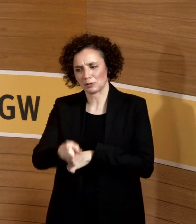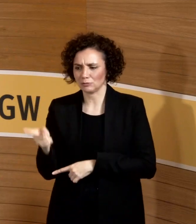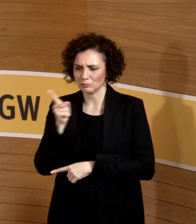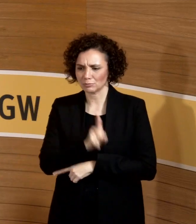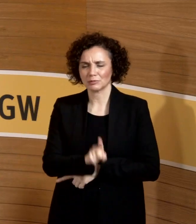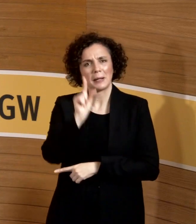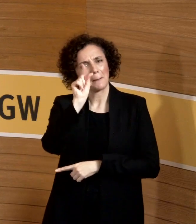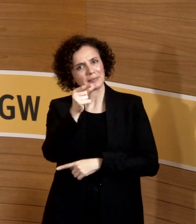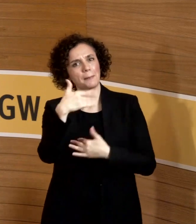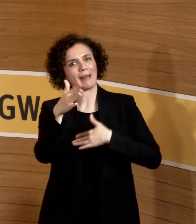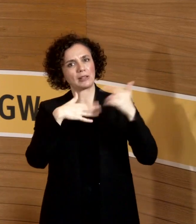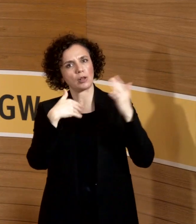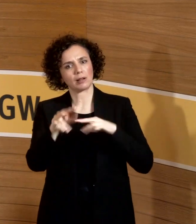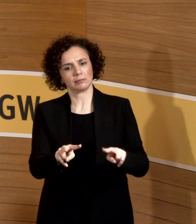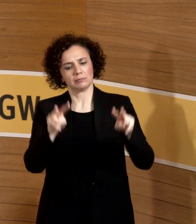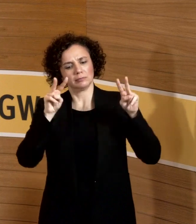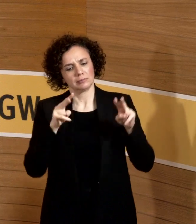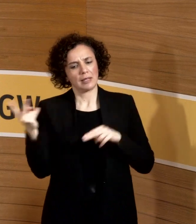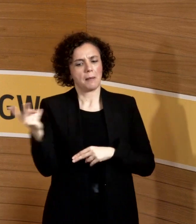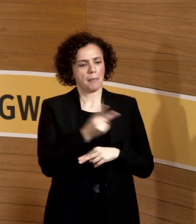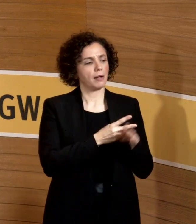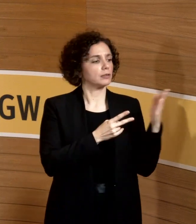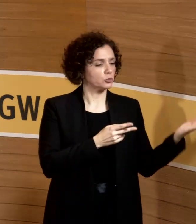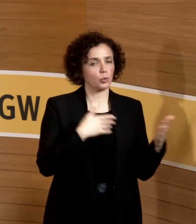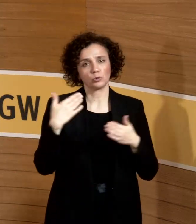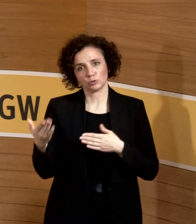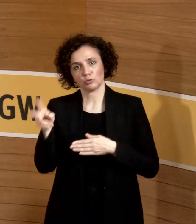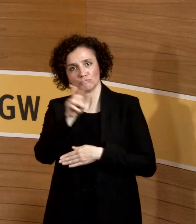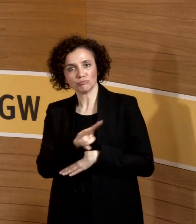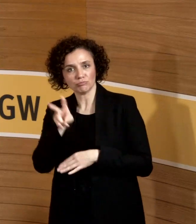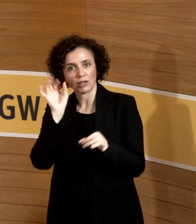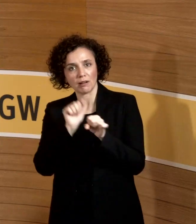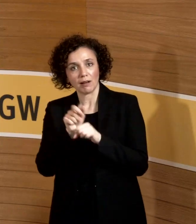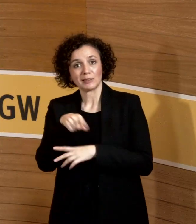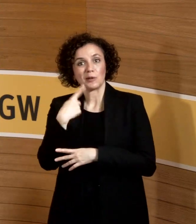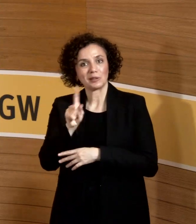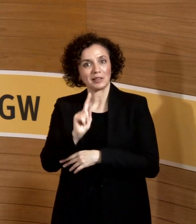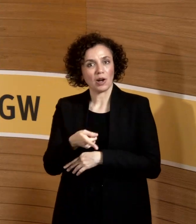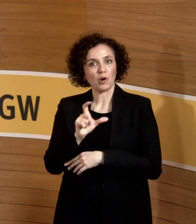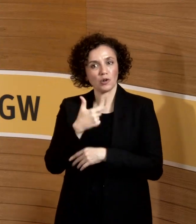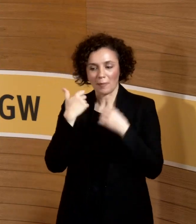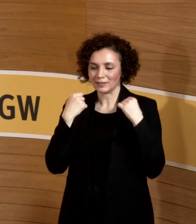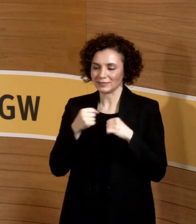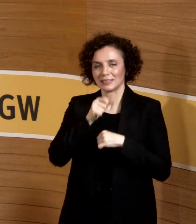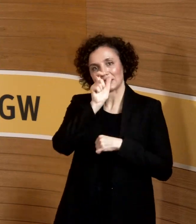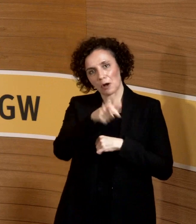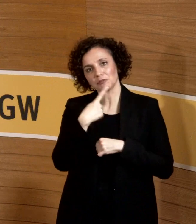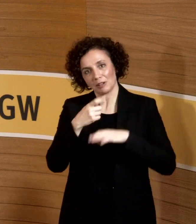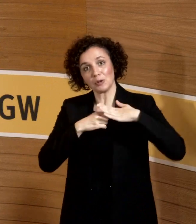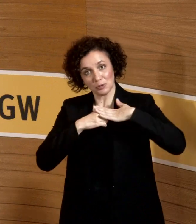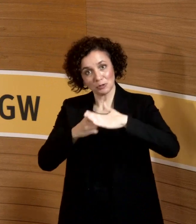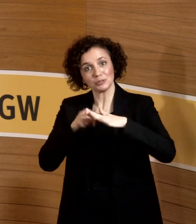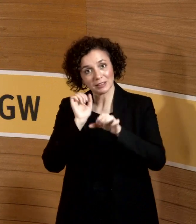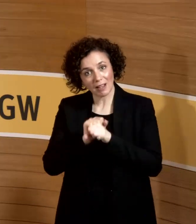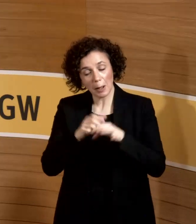Neutralität hat, sich beide Seiten anhört, nochmal zusichert, dass er auch im Verlauf der Schwangerschaft gerne zur Verfügung steht, wenn nochmal